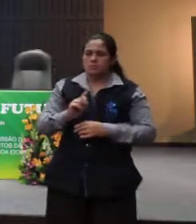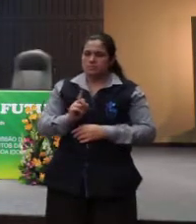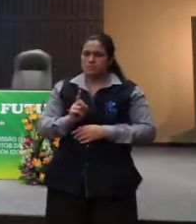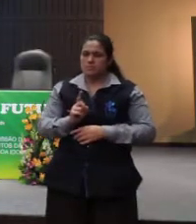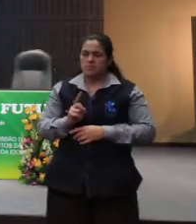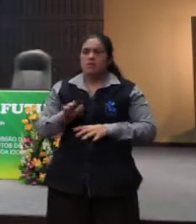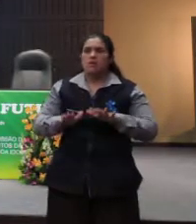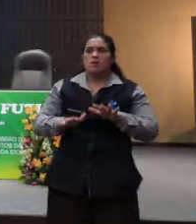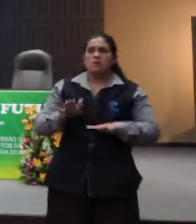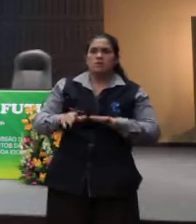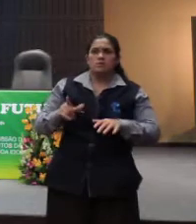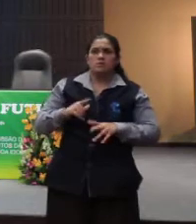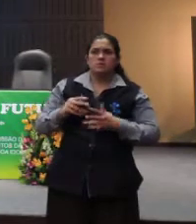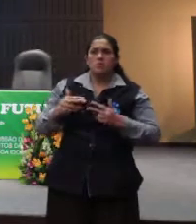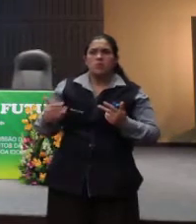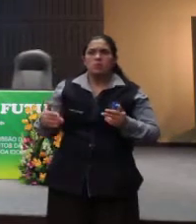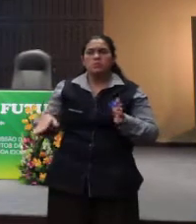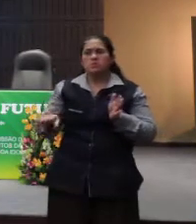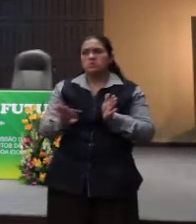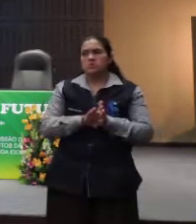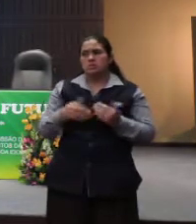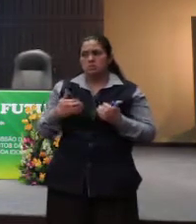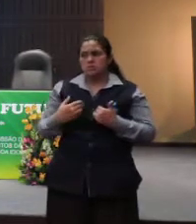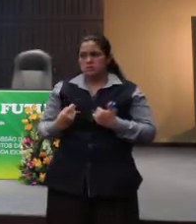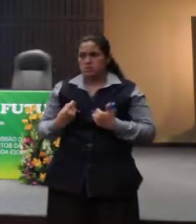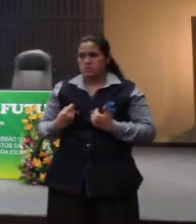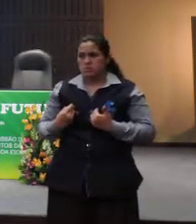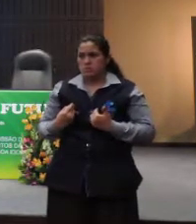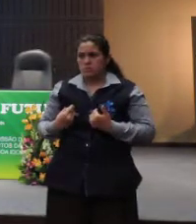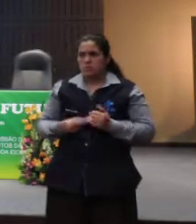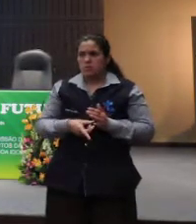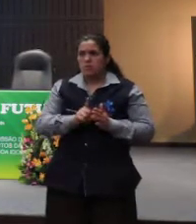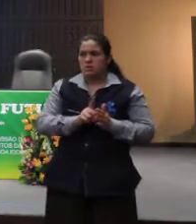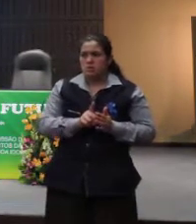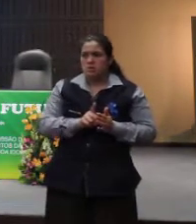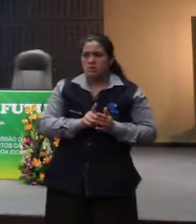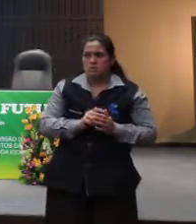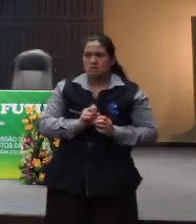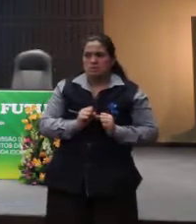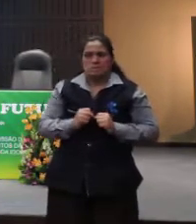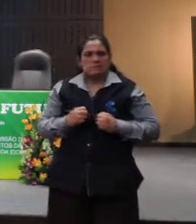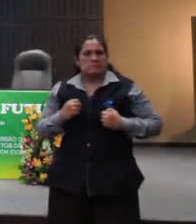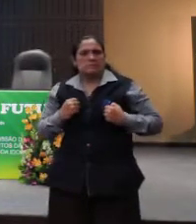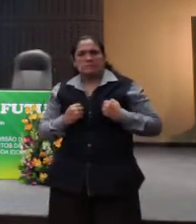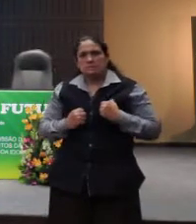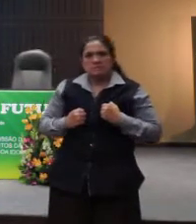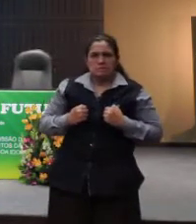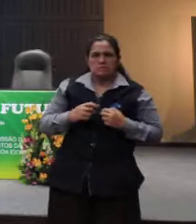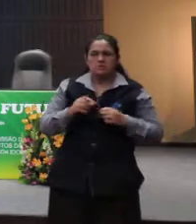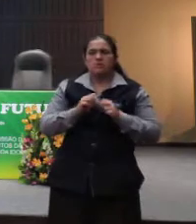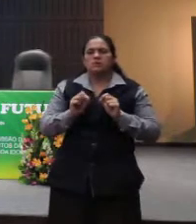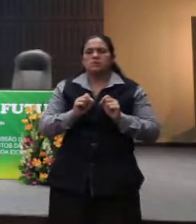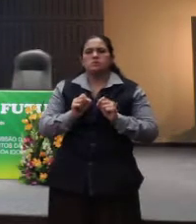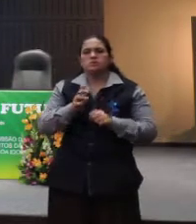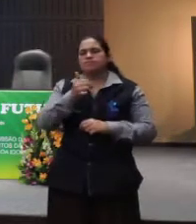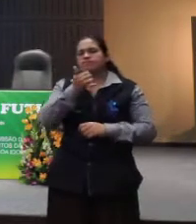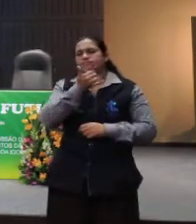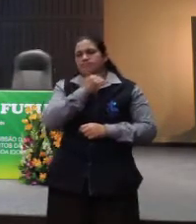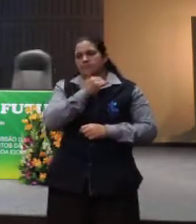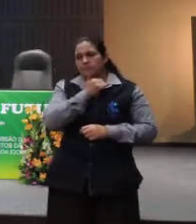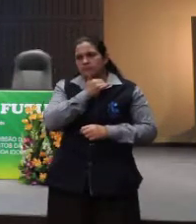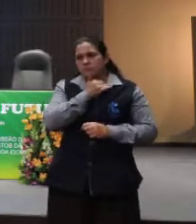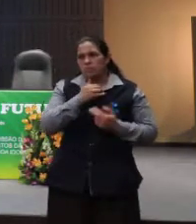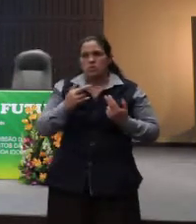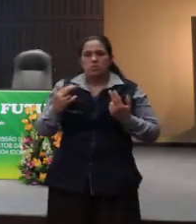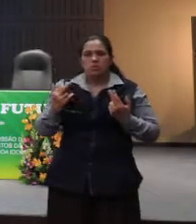De vez em quando, chegam coisas que, antes de nos indignar, nos deixam tristes, como a humanidade. Como que